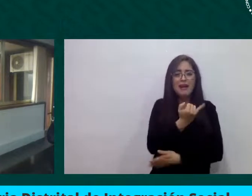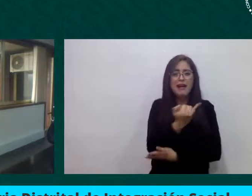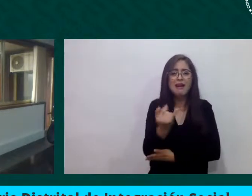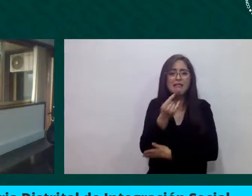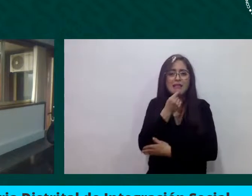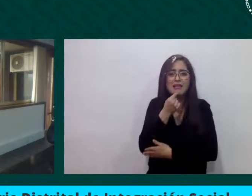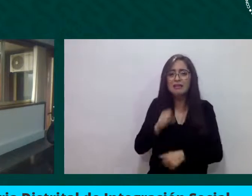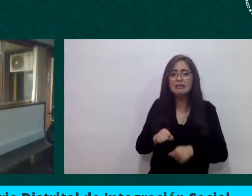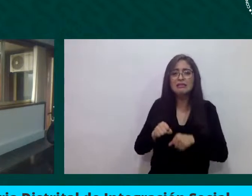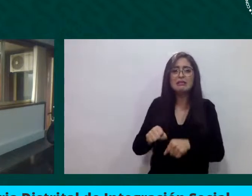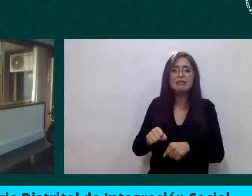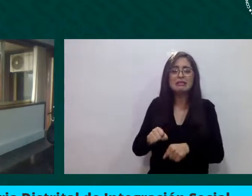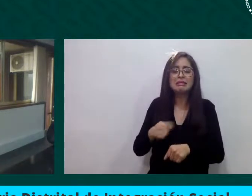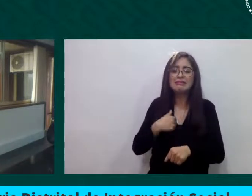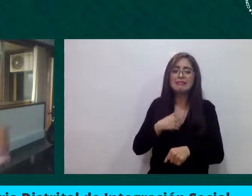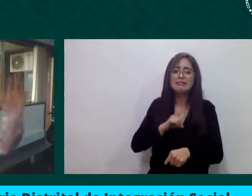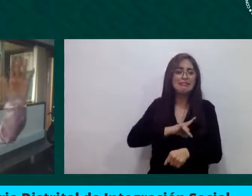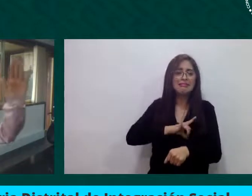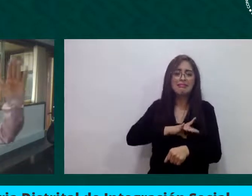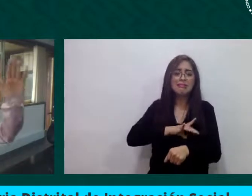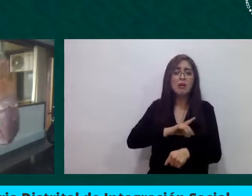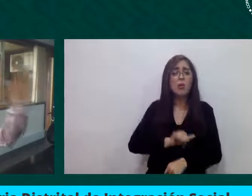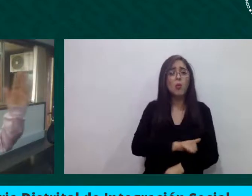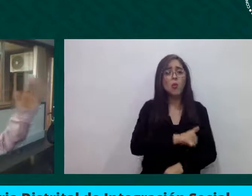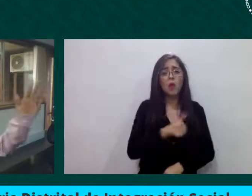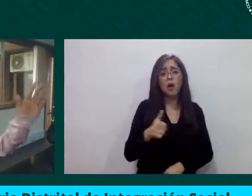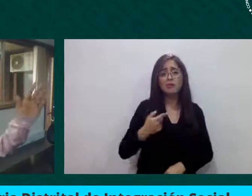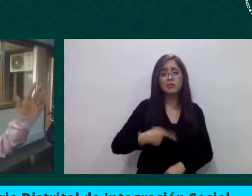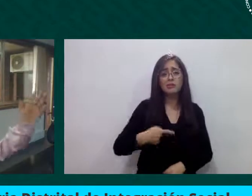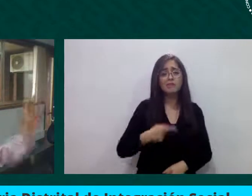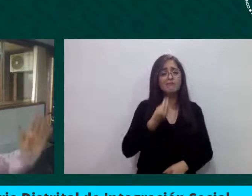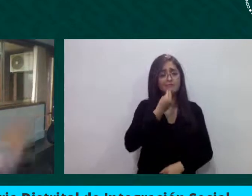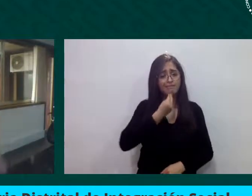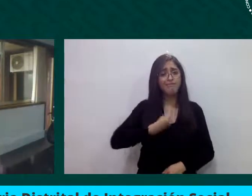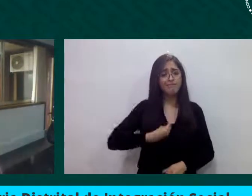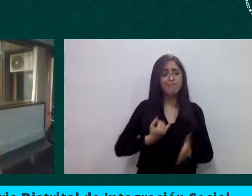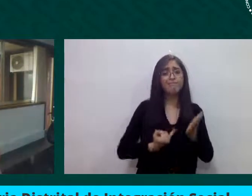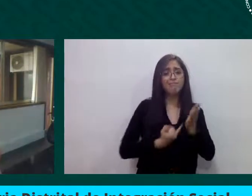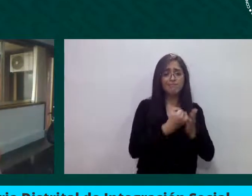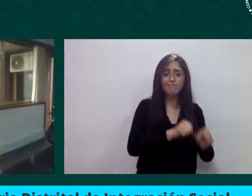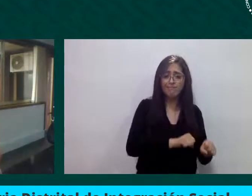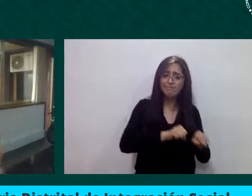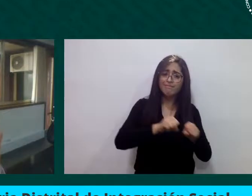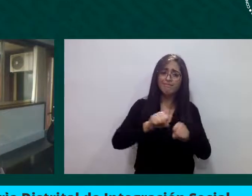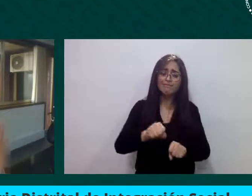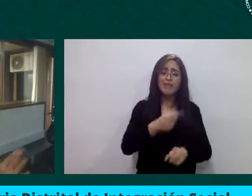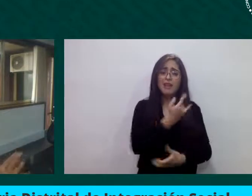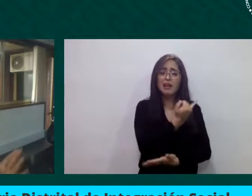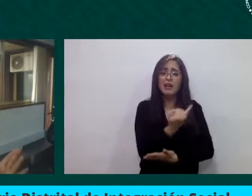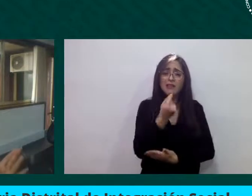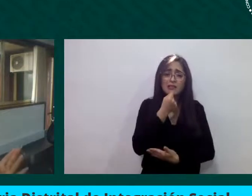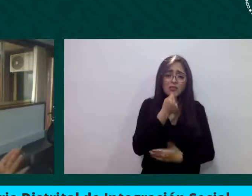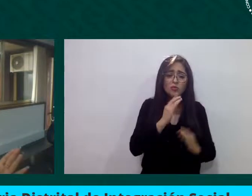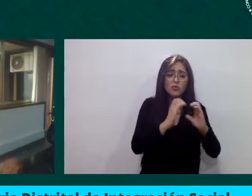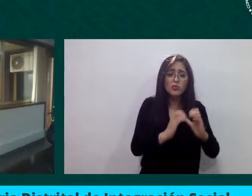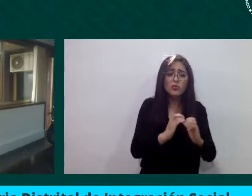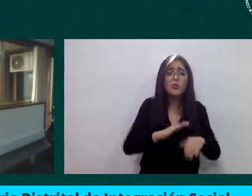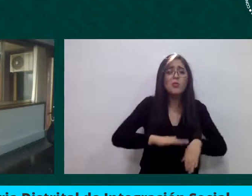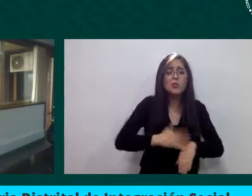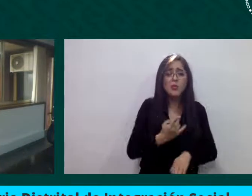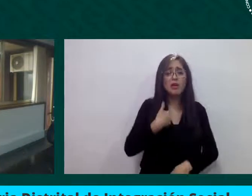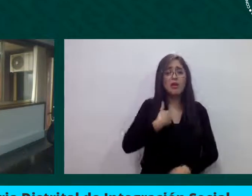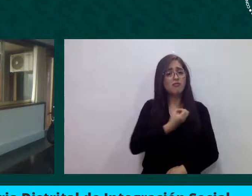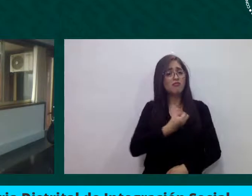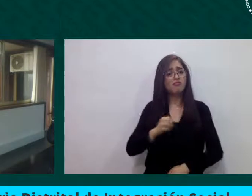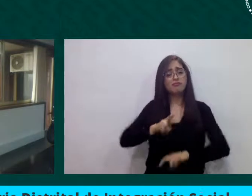o de lo contrario no puedo trabajar. Entonces, el Estado tiene que tener la capacidad de decir a unas familias les abro jardines infantiles